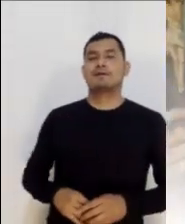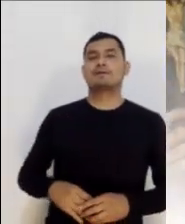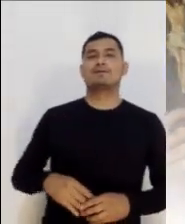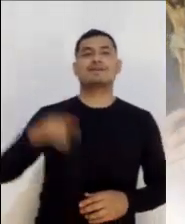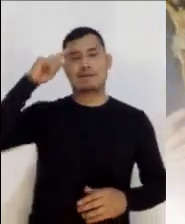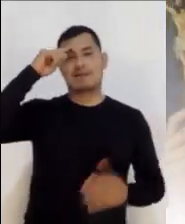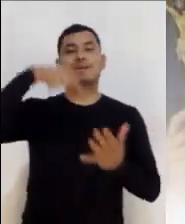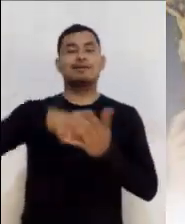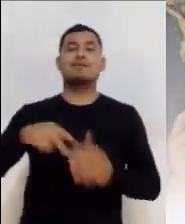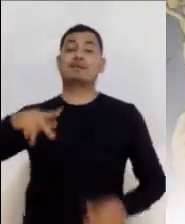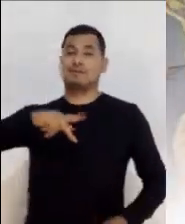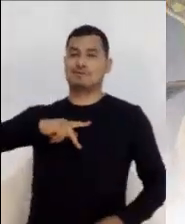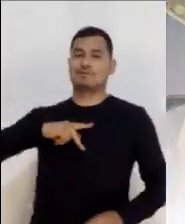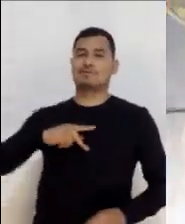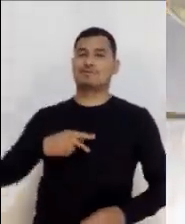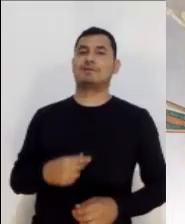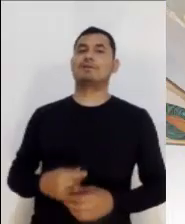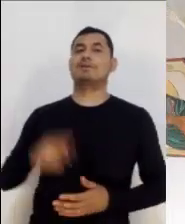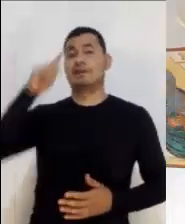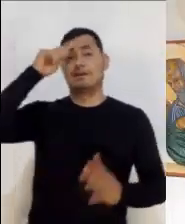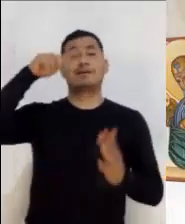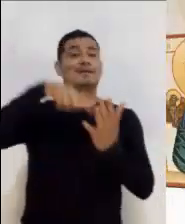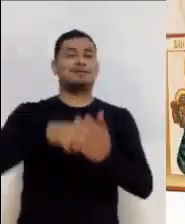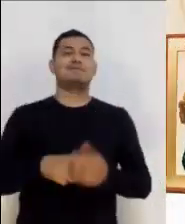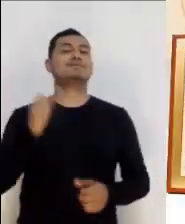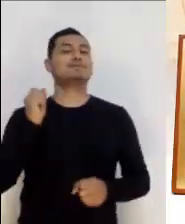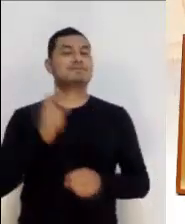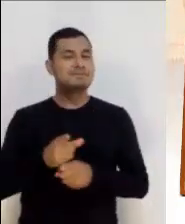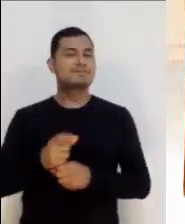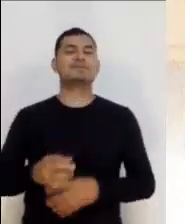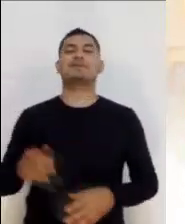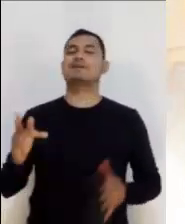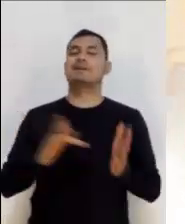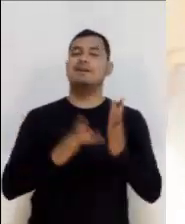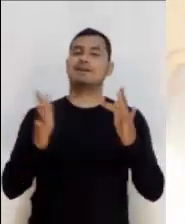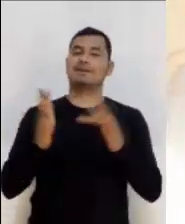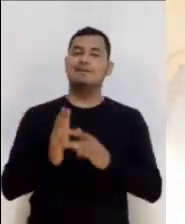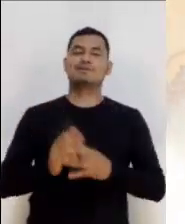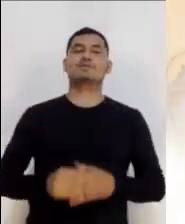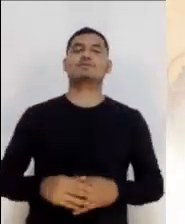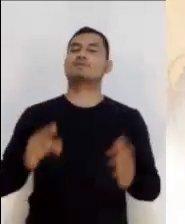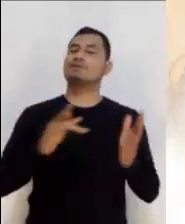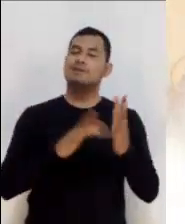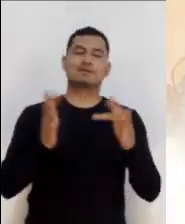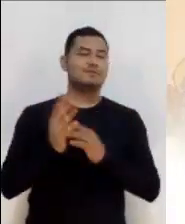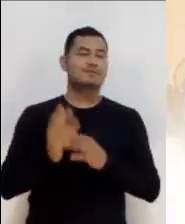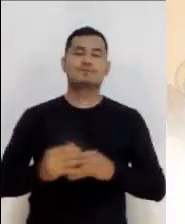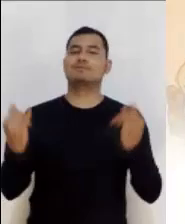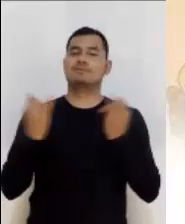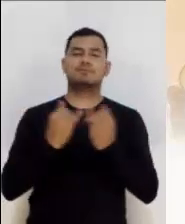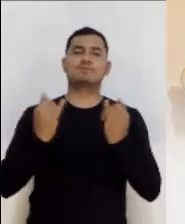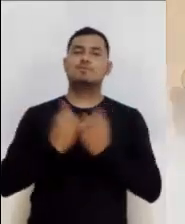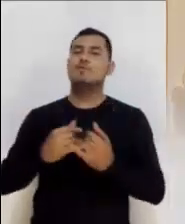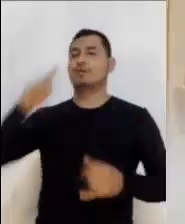Montfort. Escuchemos el Evangelio según San Juan, capítulo 12, versículos del 44